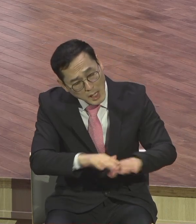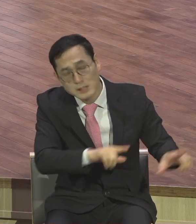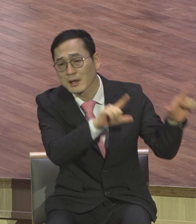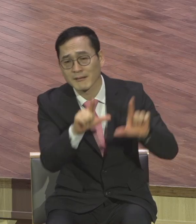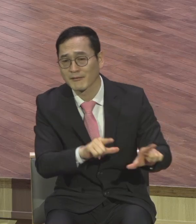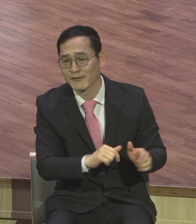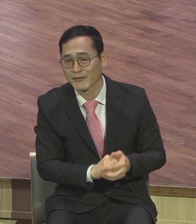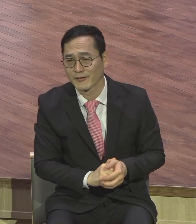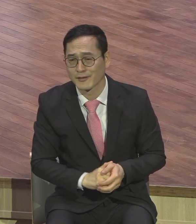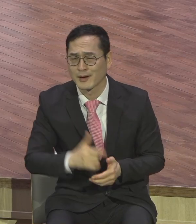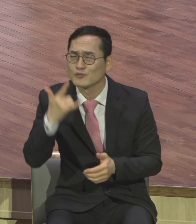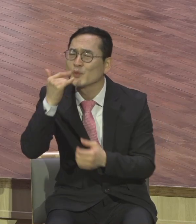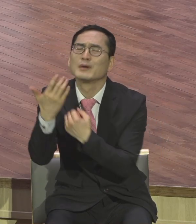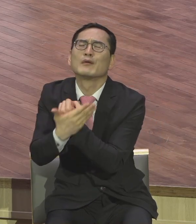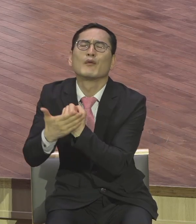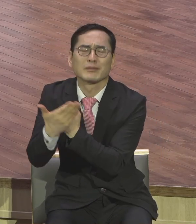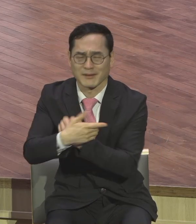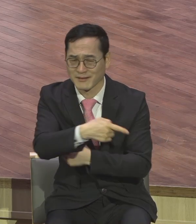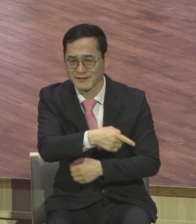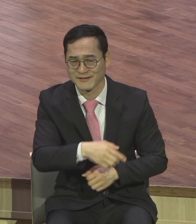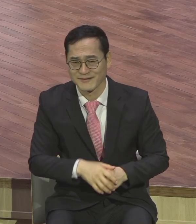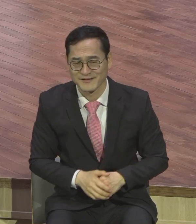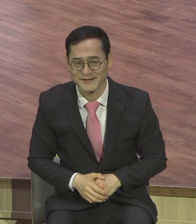그 상처는 안 지우고 아버지하고 다 돌아가셨는데